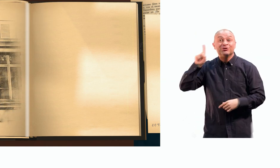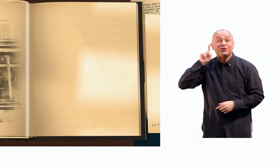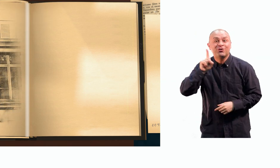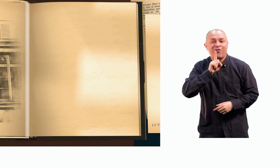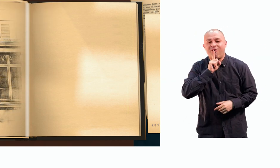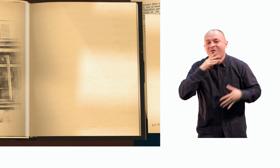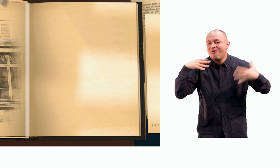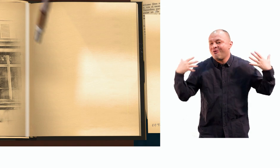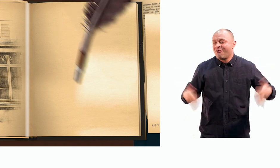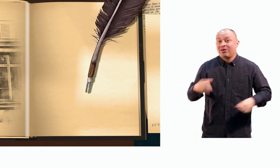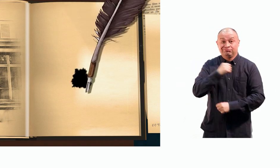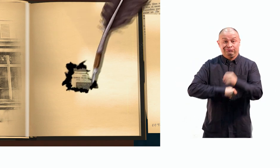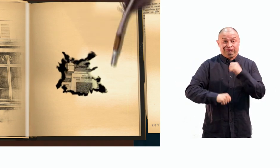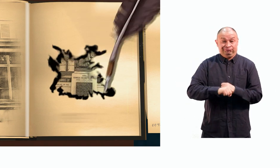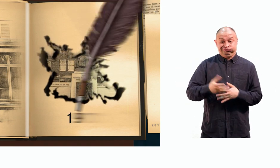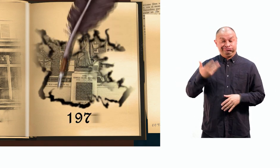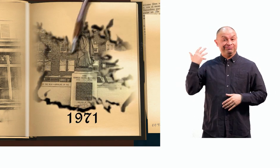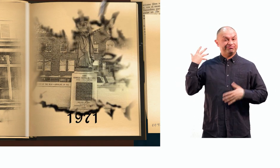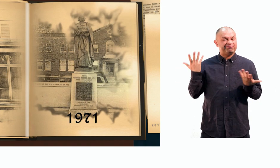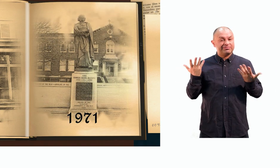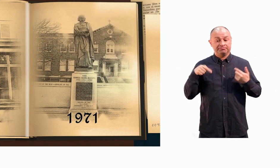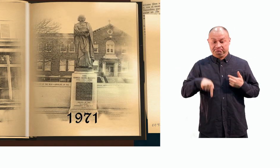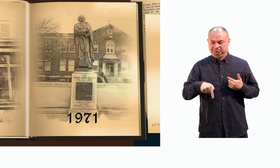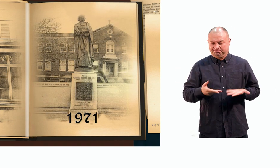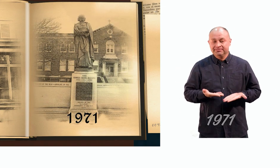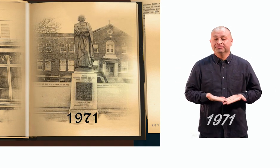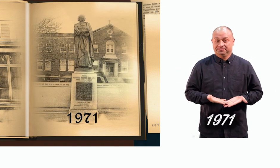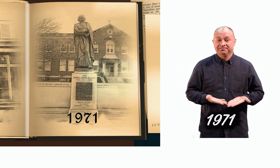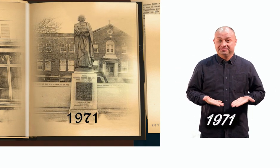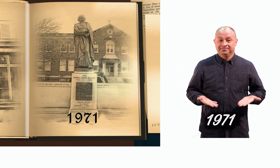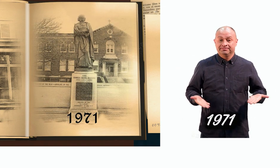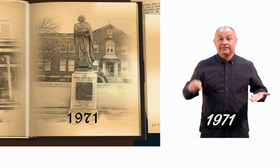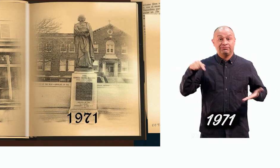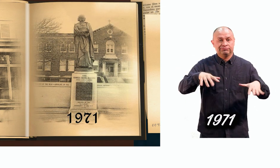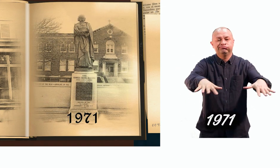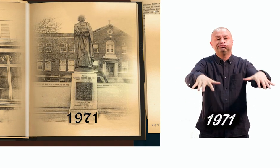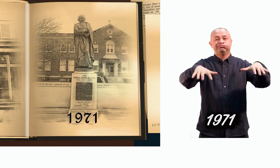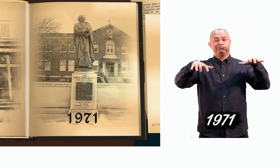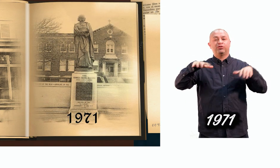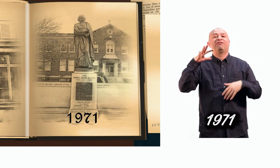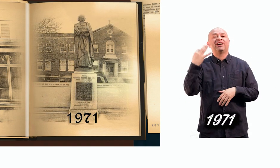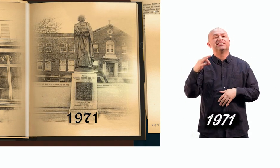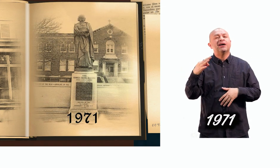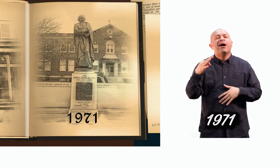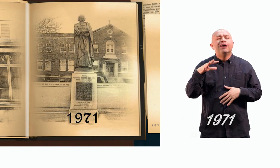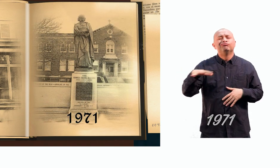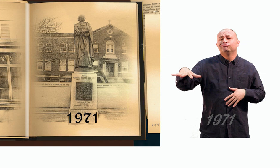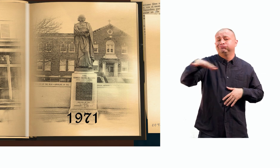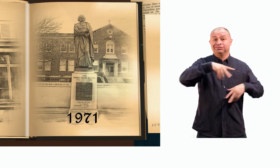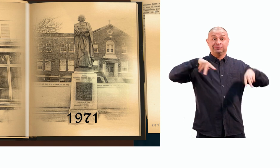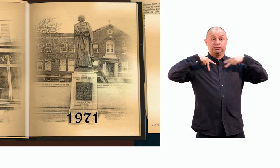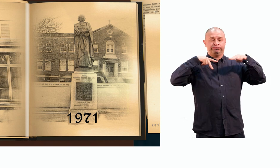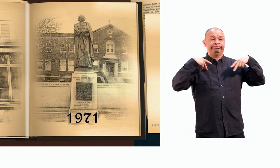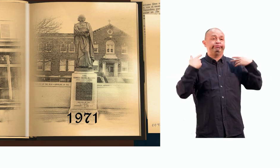sordas. Y, desde 1971, la Asamblea Nacional en Francia lo declaró